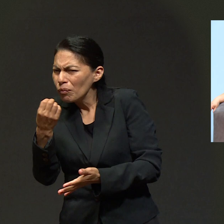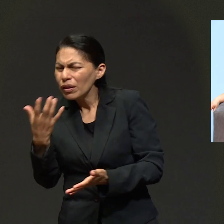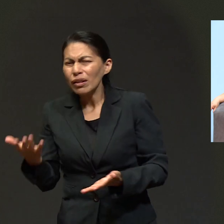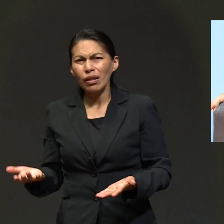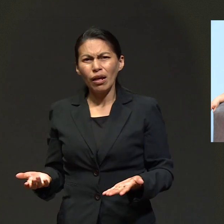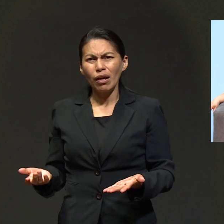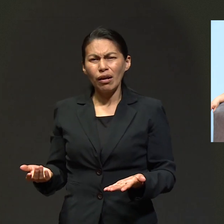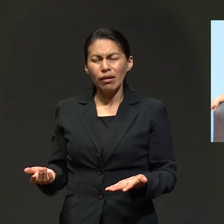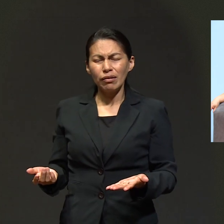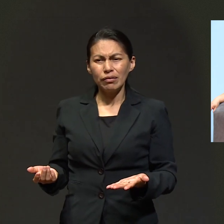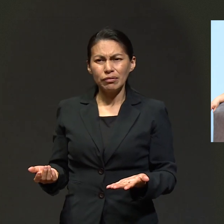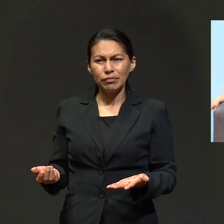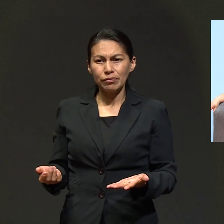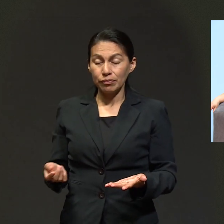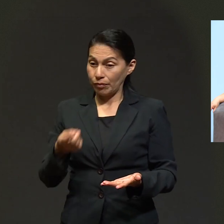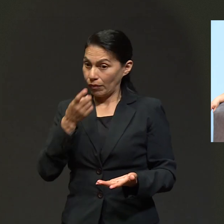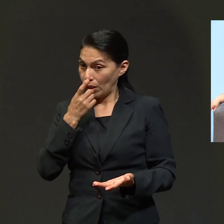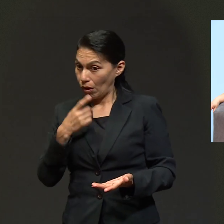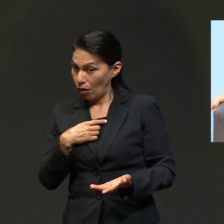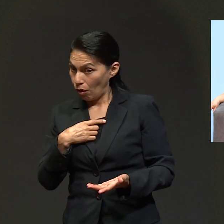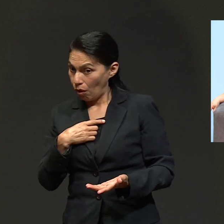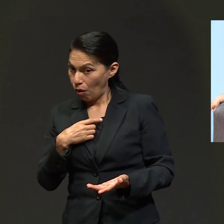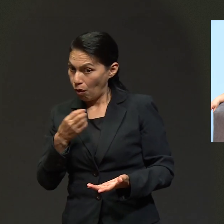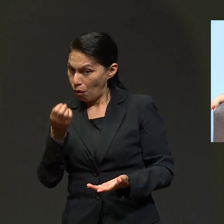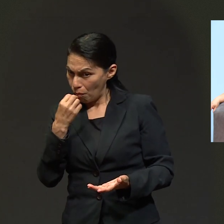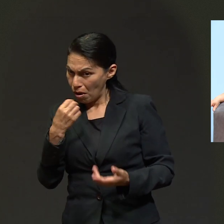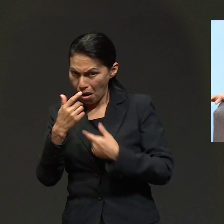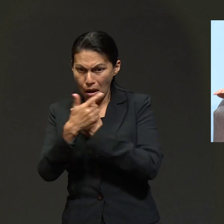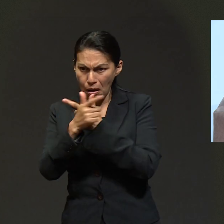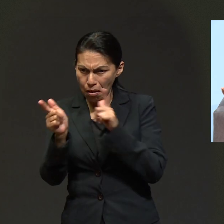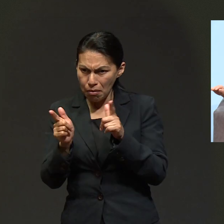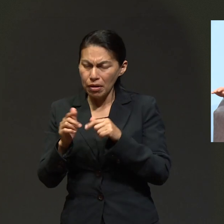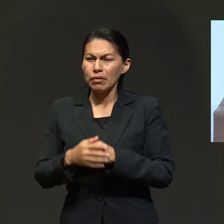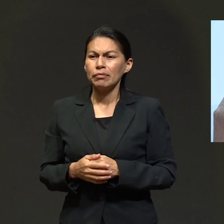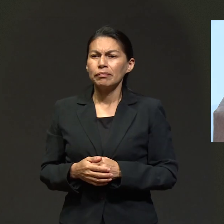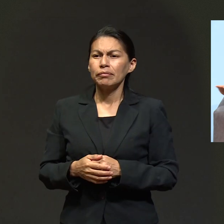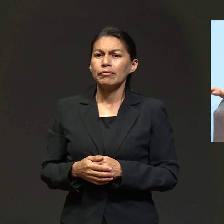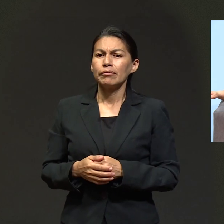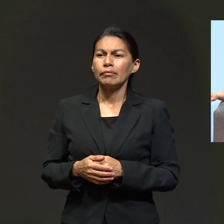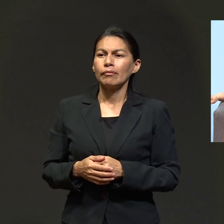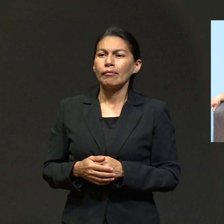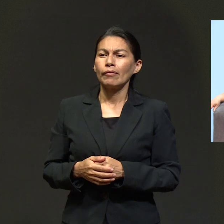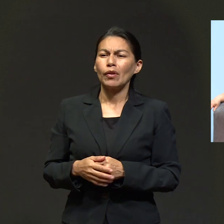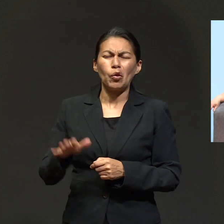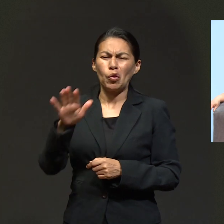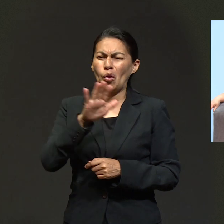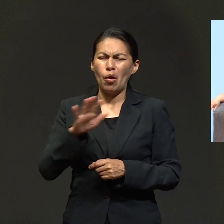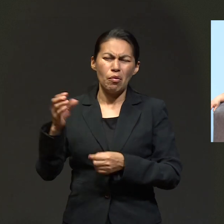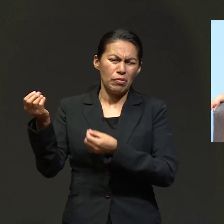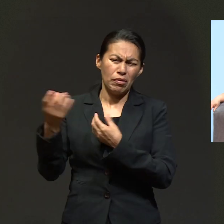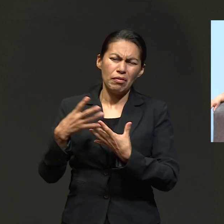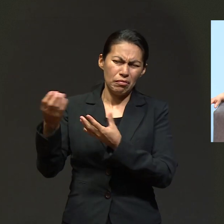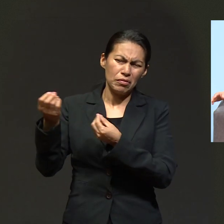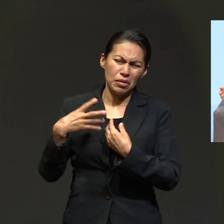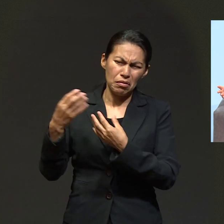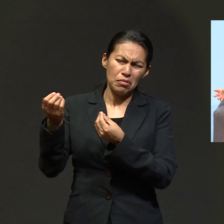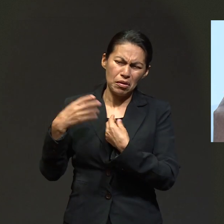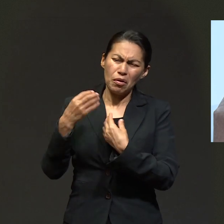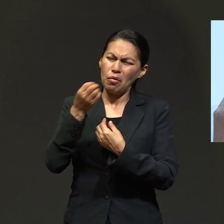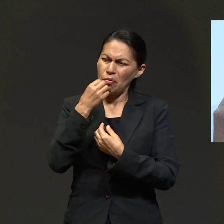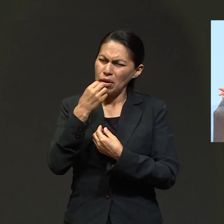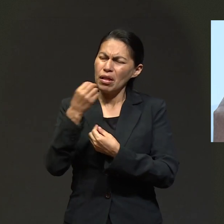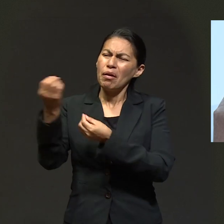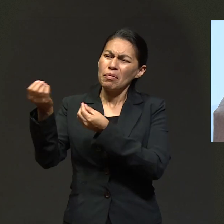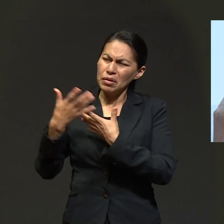decidir qué alimento va a comer, me dijeron. Porque ellos me dijeron, puede comer de todo. Y me llevaban a mi